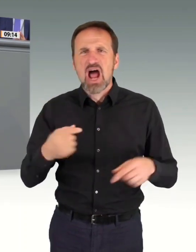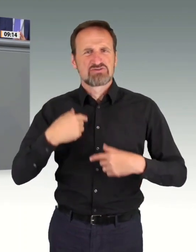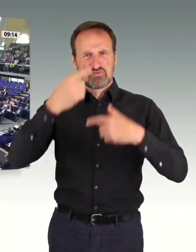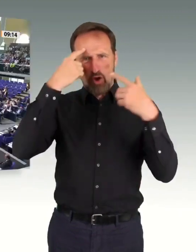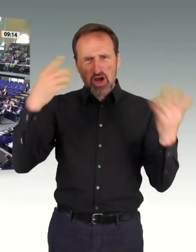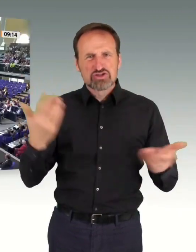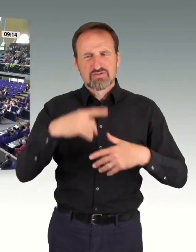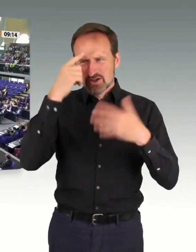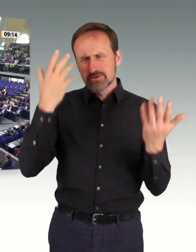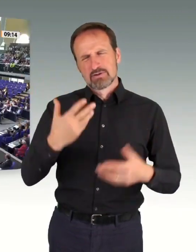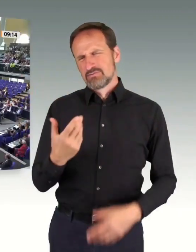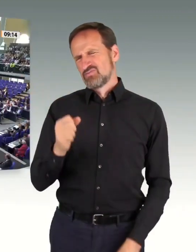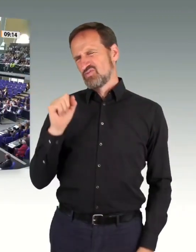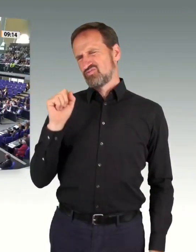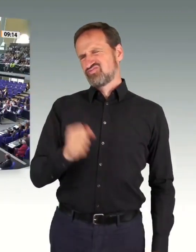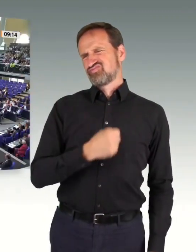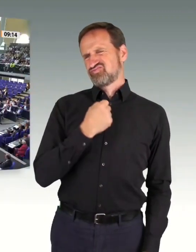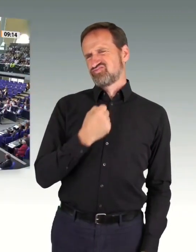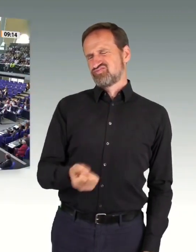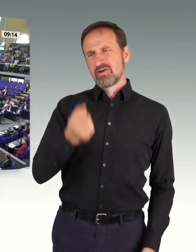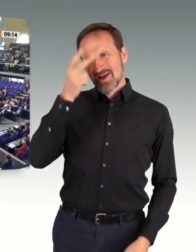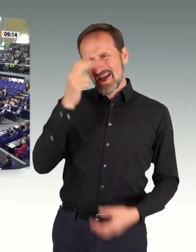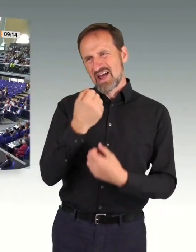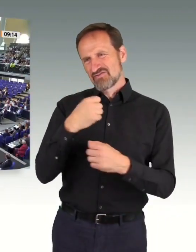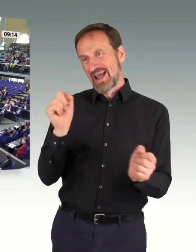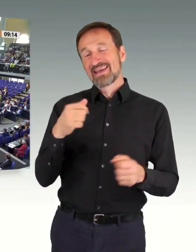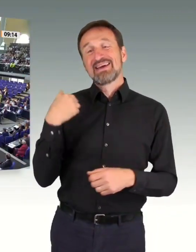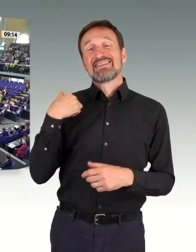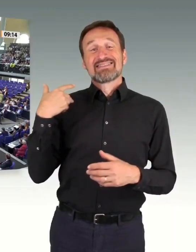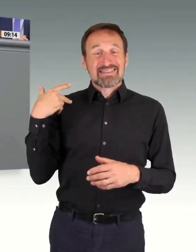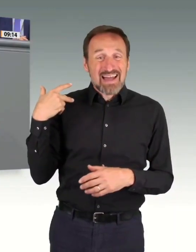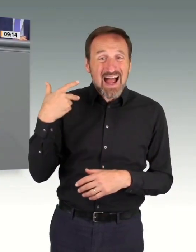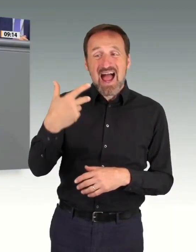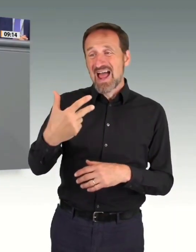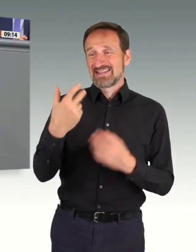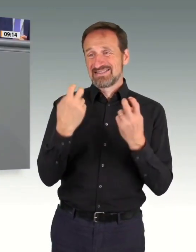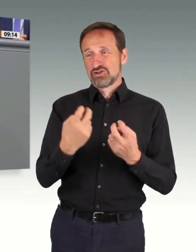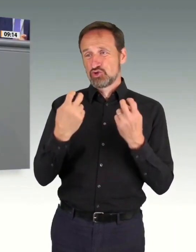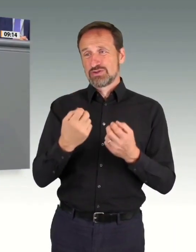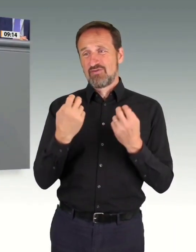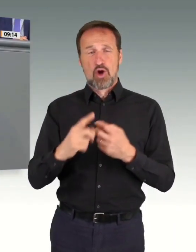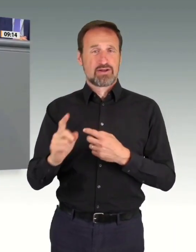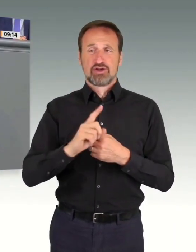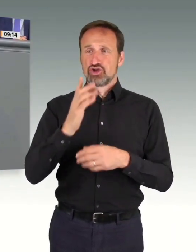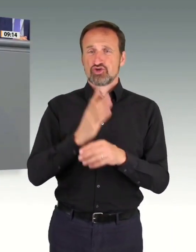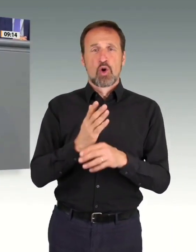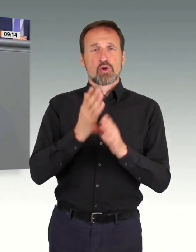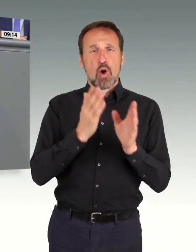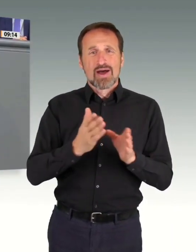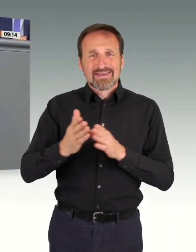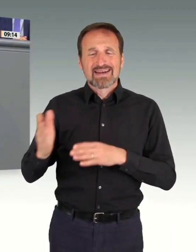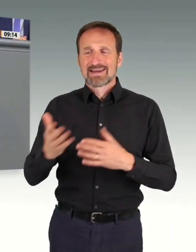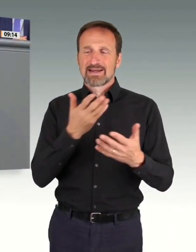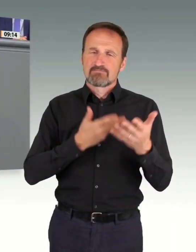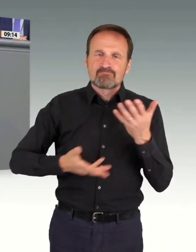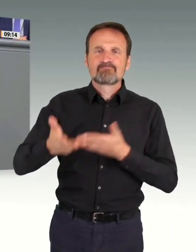Ja? Wir machen hier in drei Wochen, wir machen hier in drei Sitzungswochen ein ordentlich parlamentarisches Beratungsverfahren mit